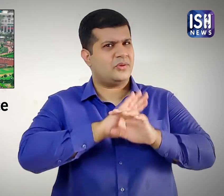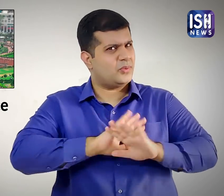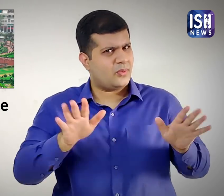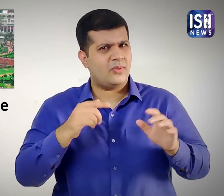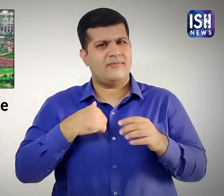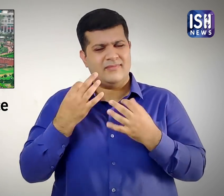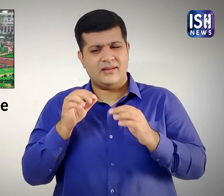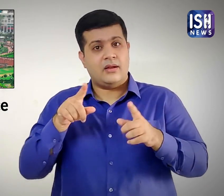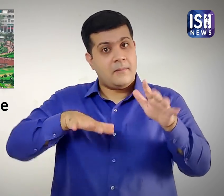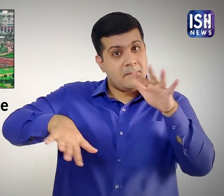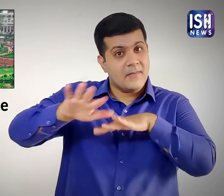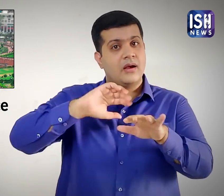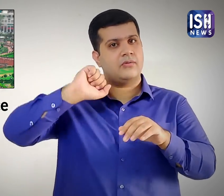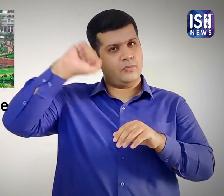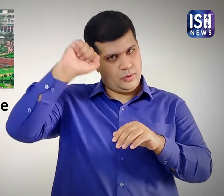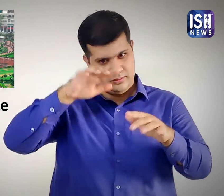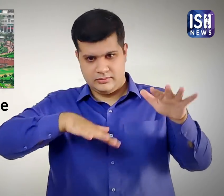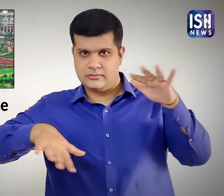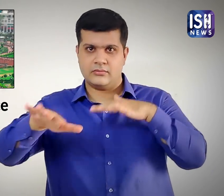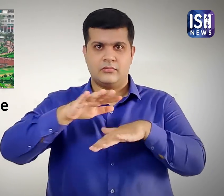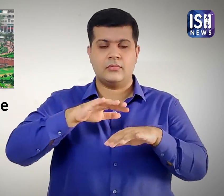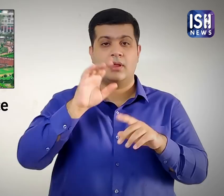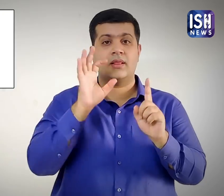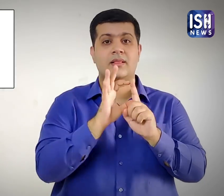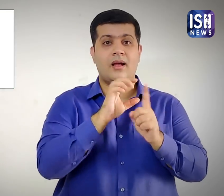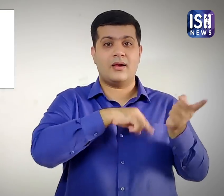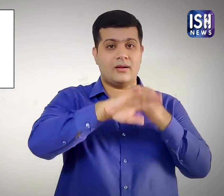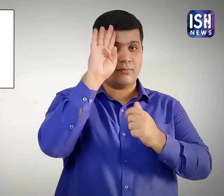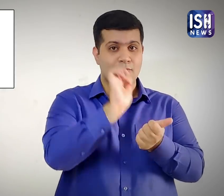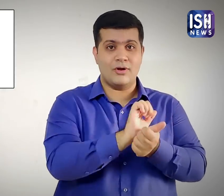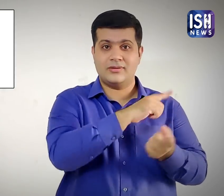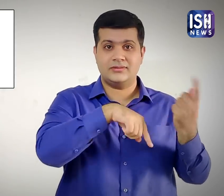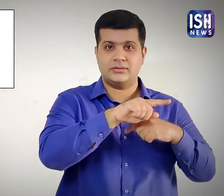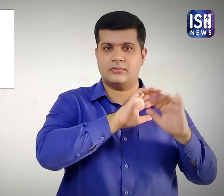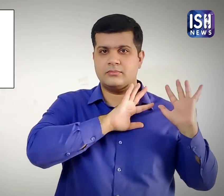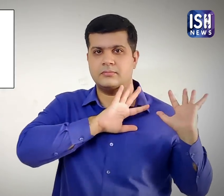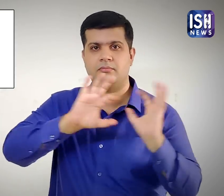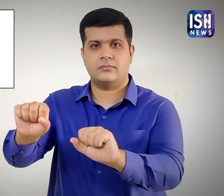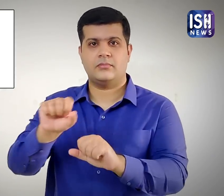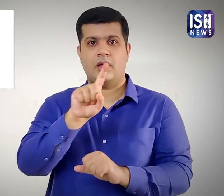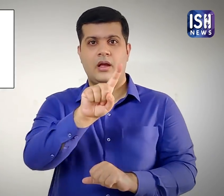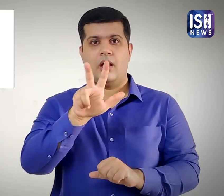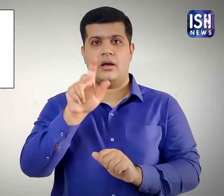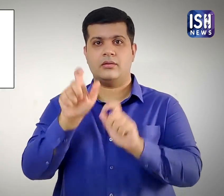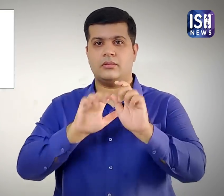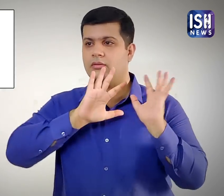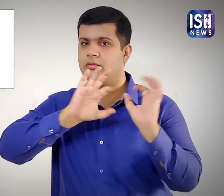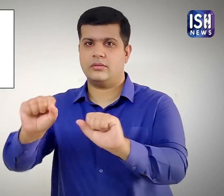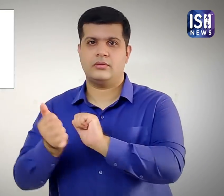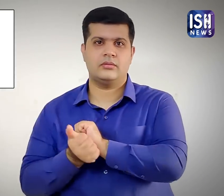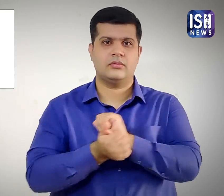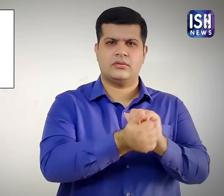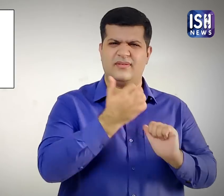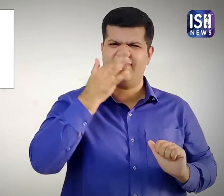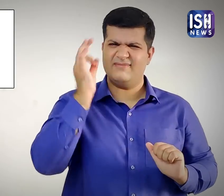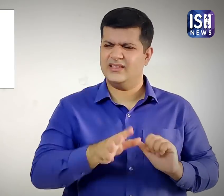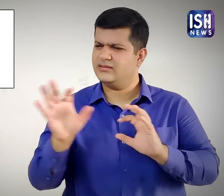था। दिली पुलीस ने तब 18 लोगों को